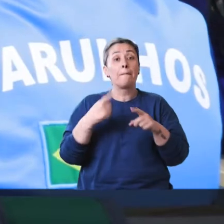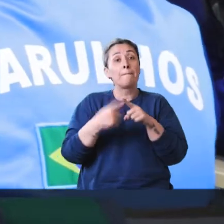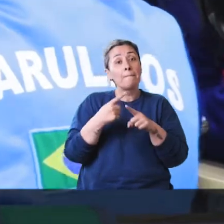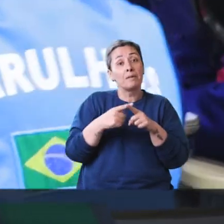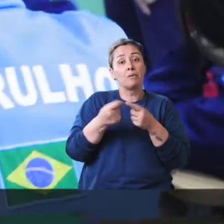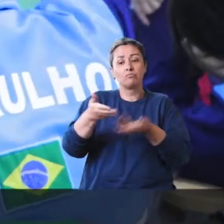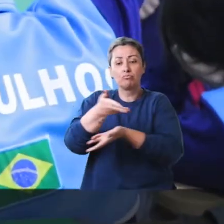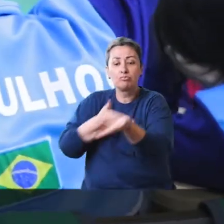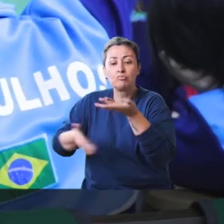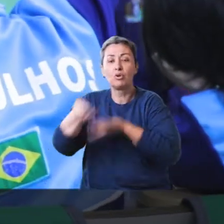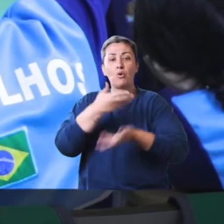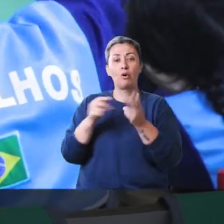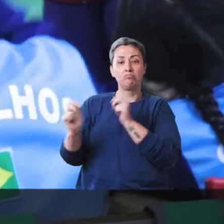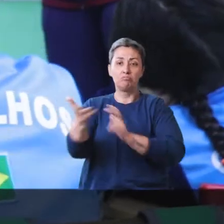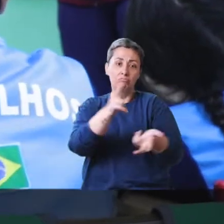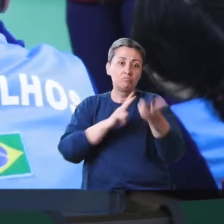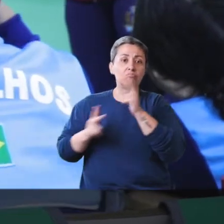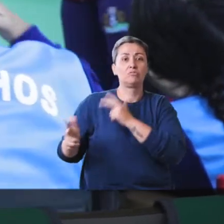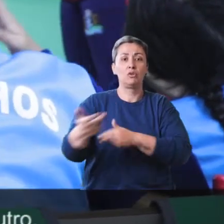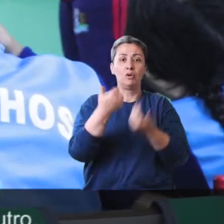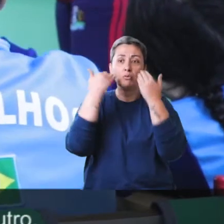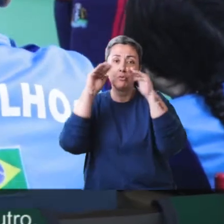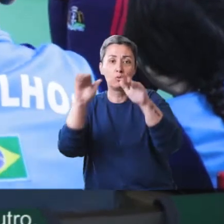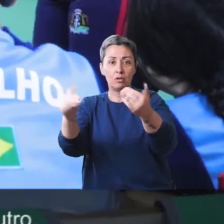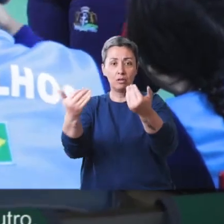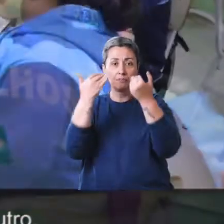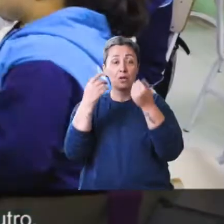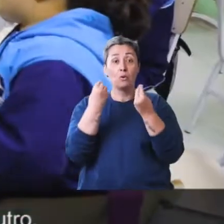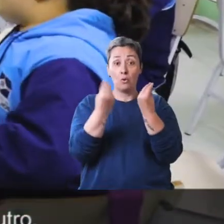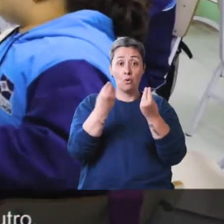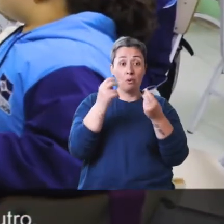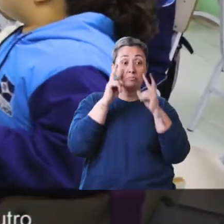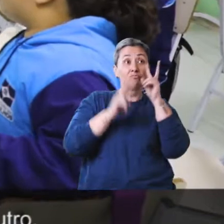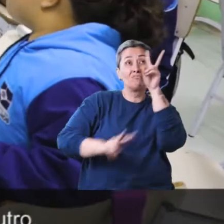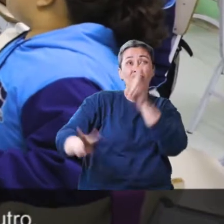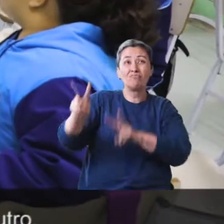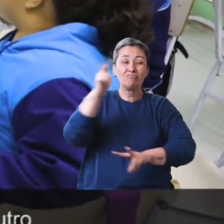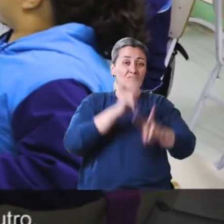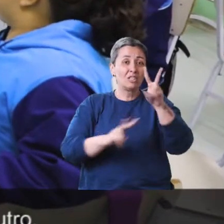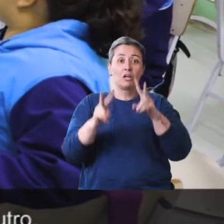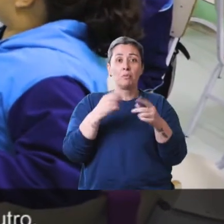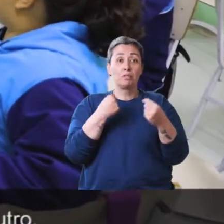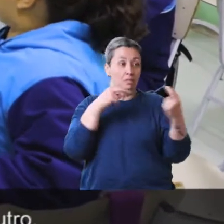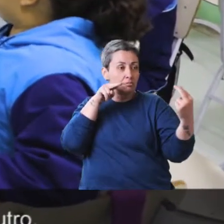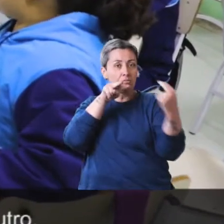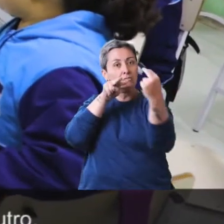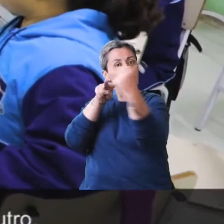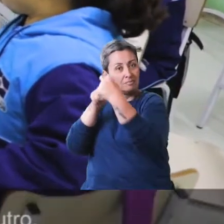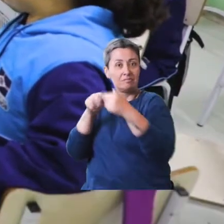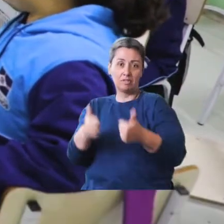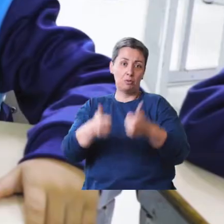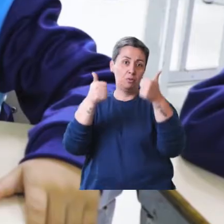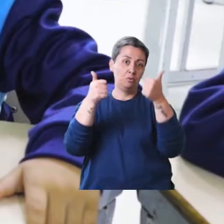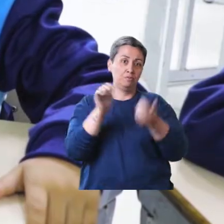para que eles possam interagir e conversar em sinais e como a língua é visual, então um tem que olhar para